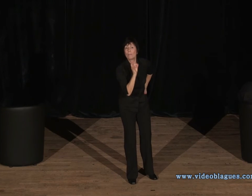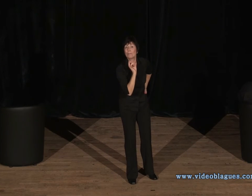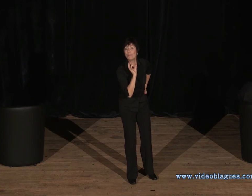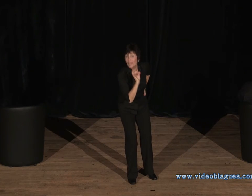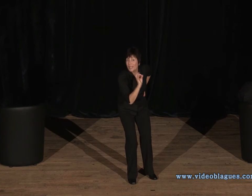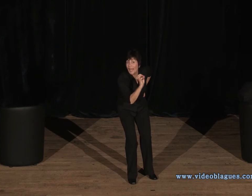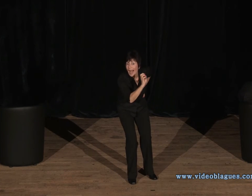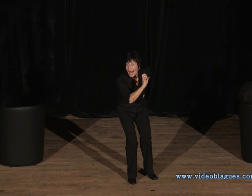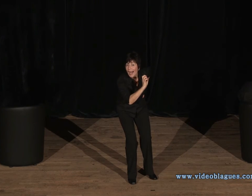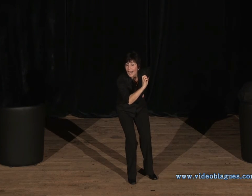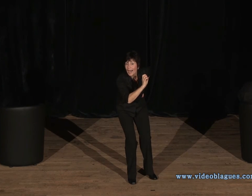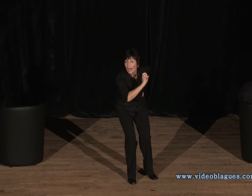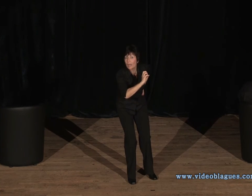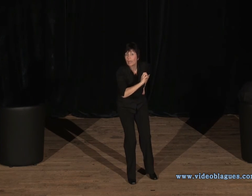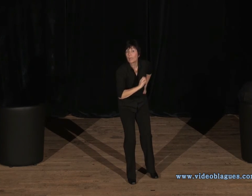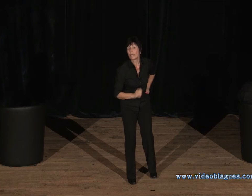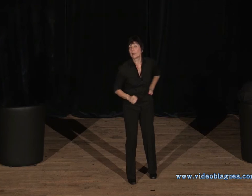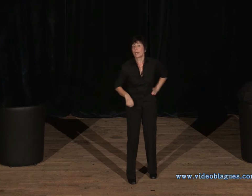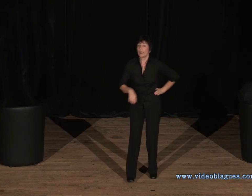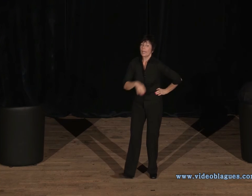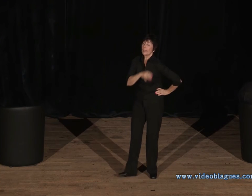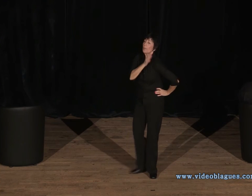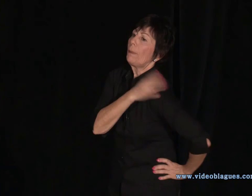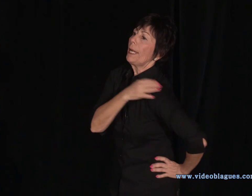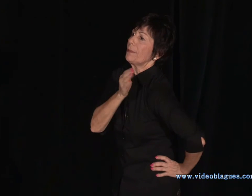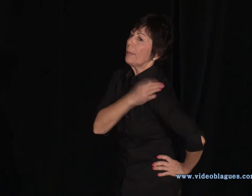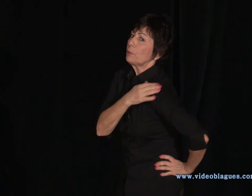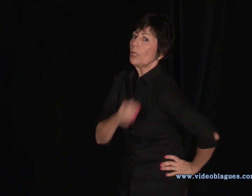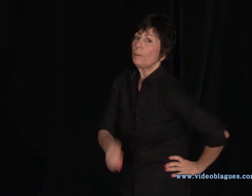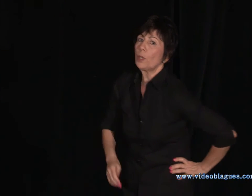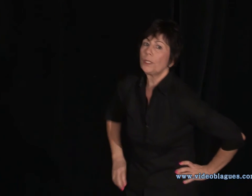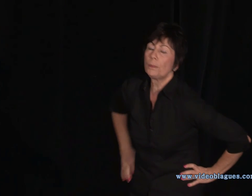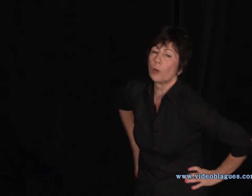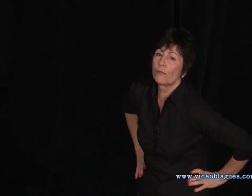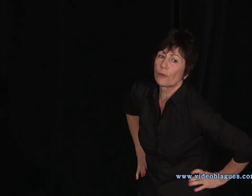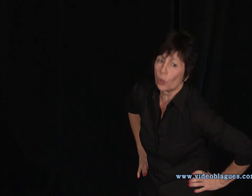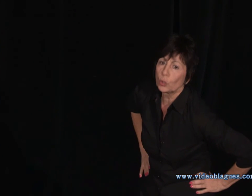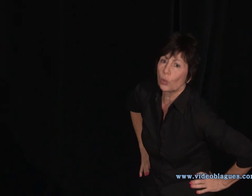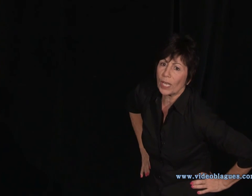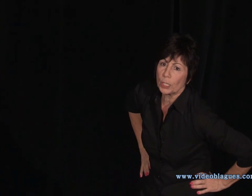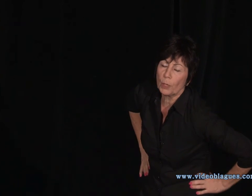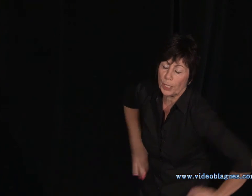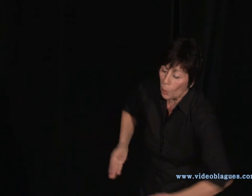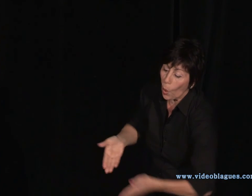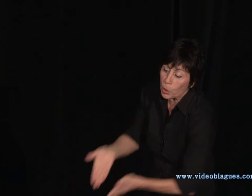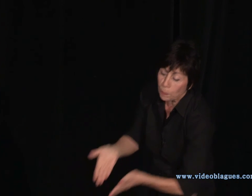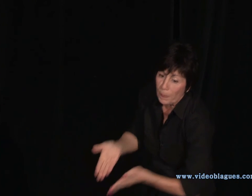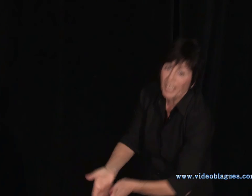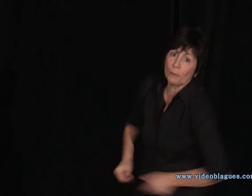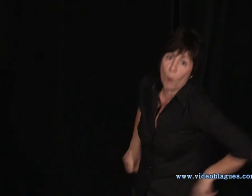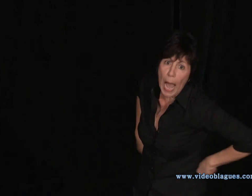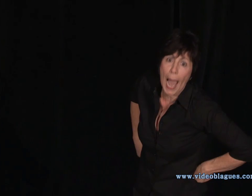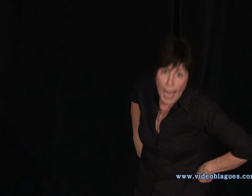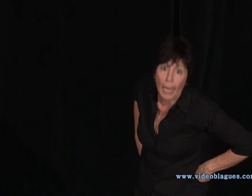billard. Et le copain, il tape sur l'épaule, il dit, pauvre con, tu crois que j demandé une grosse mythe, moi ?